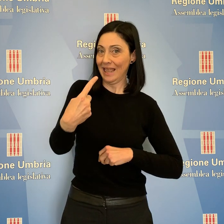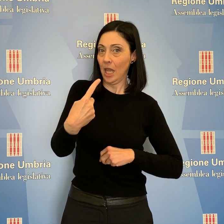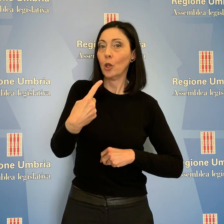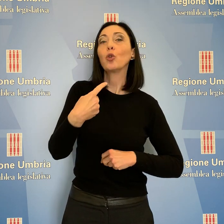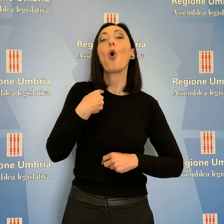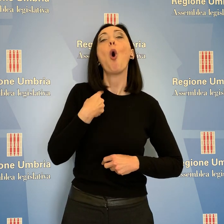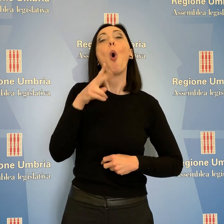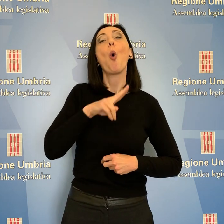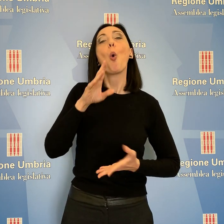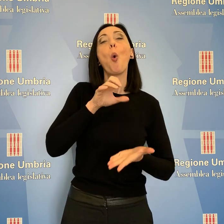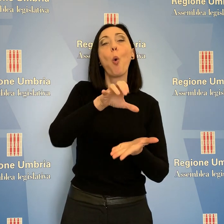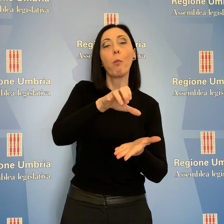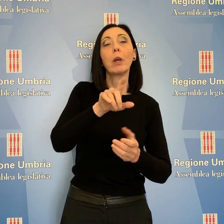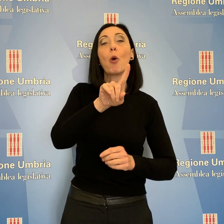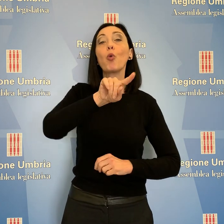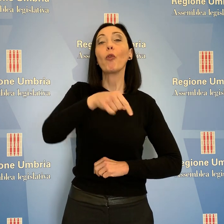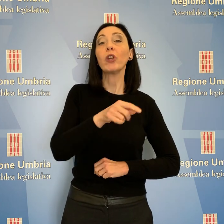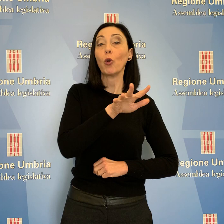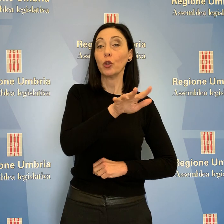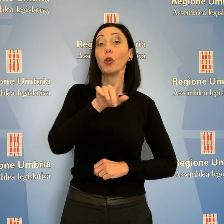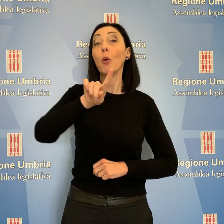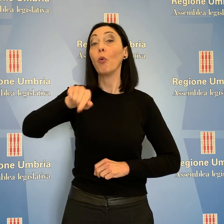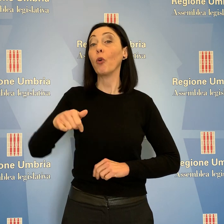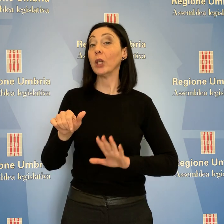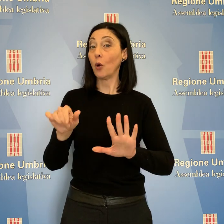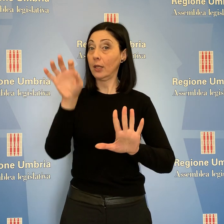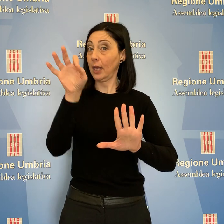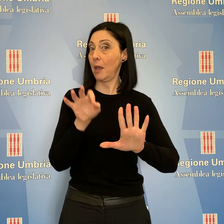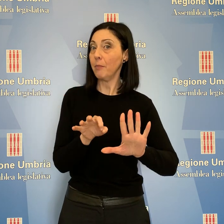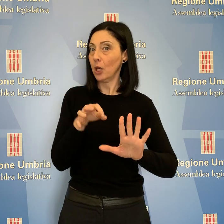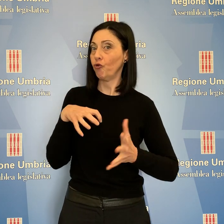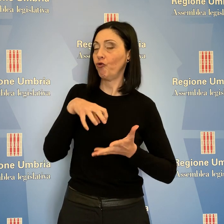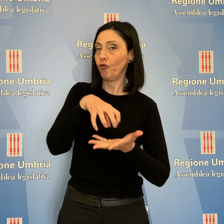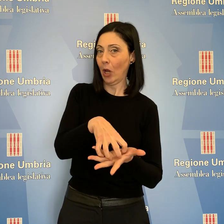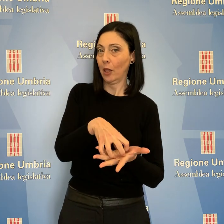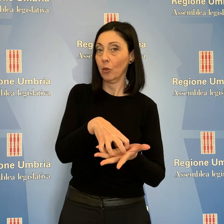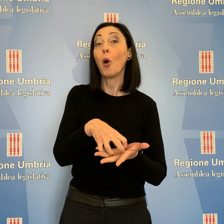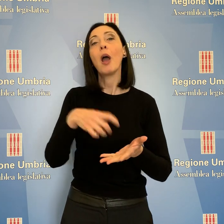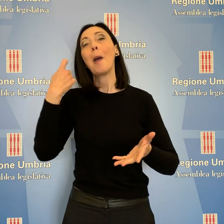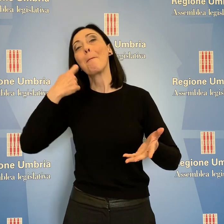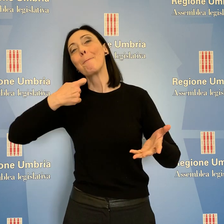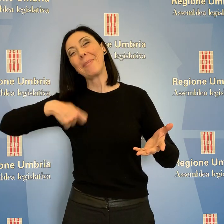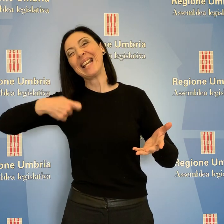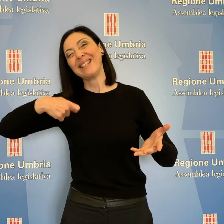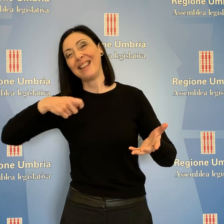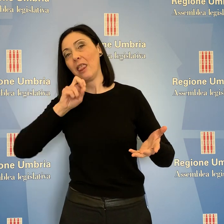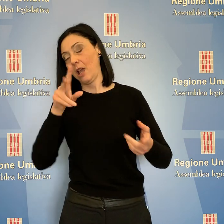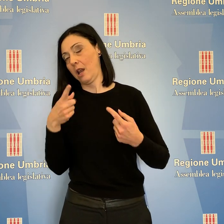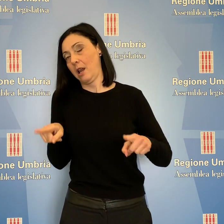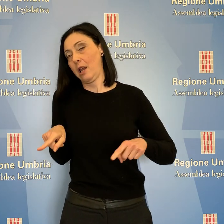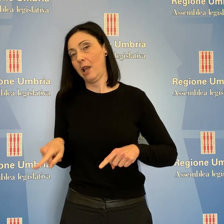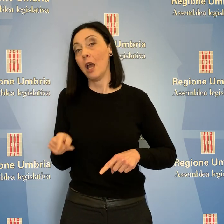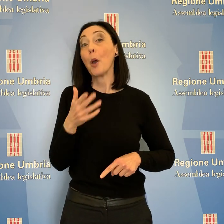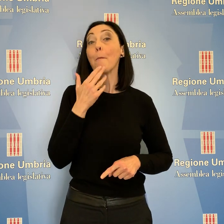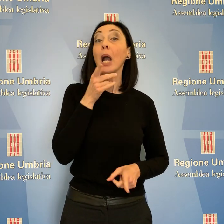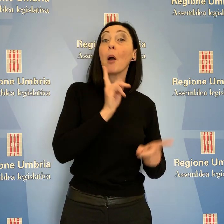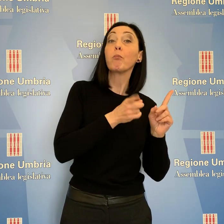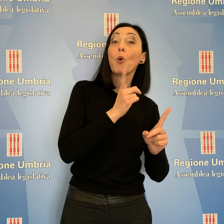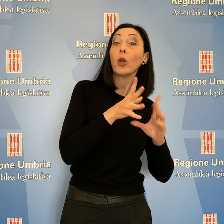,5-1,6%, a differenza di quanto annunciato dalla Presidente. Mancano le politiche industriali e quelle di inclusione